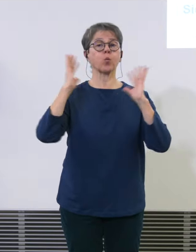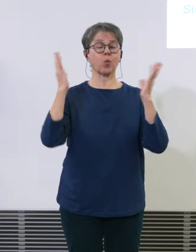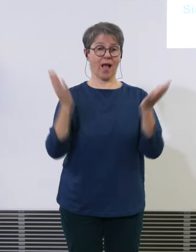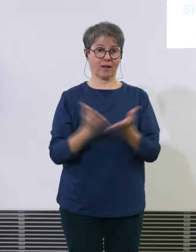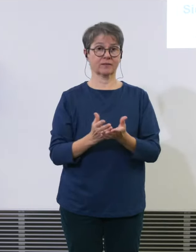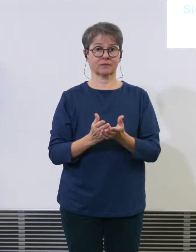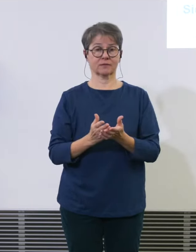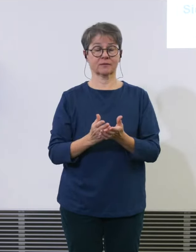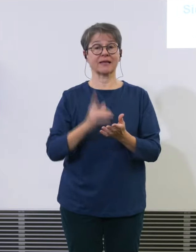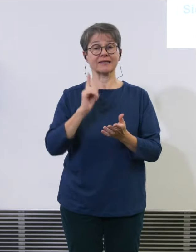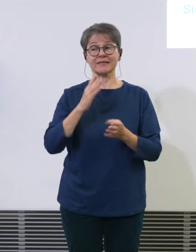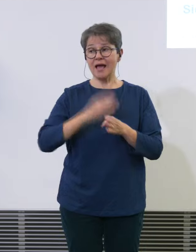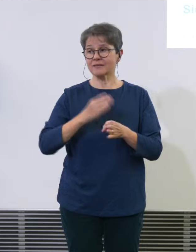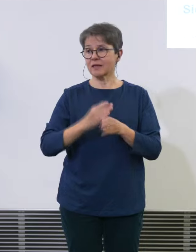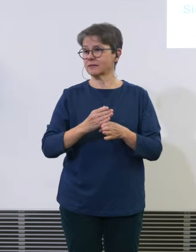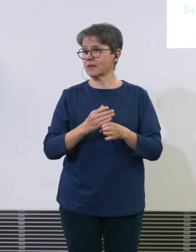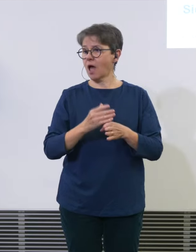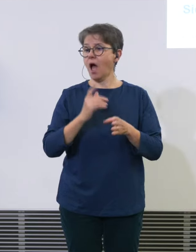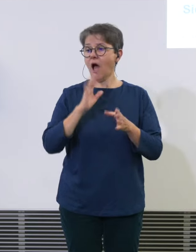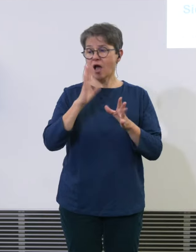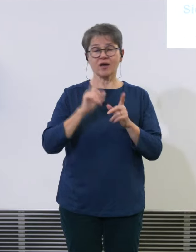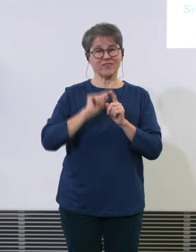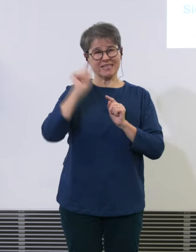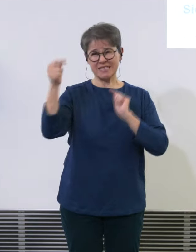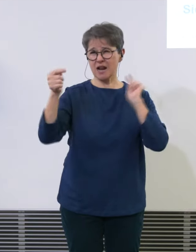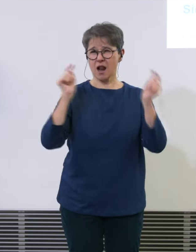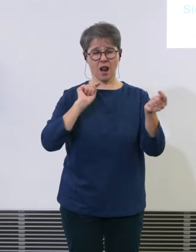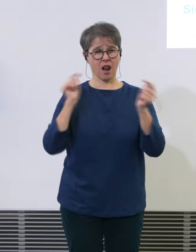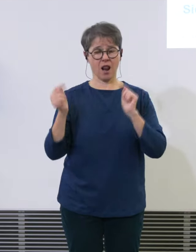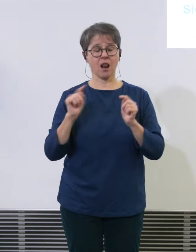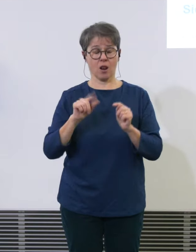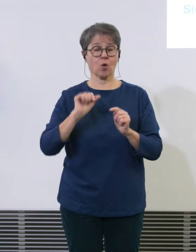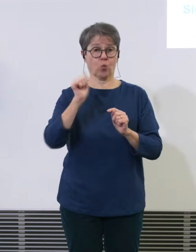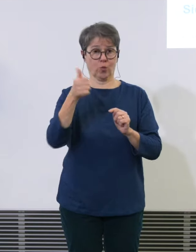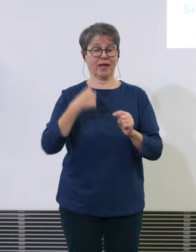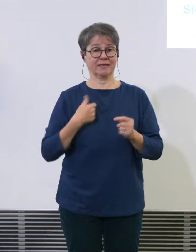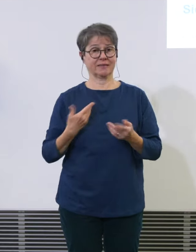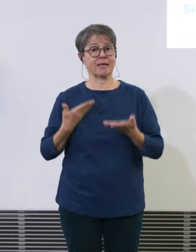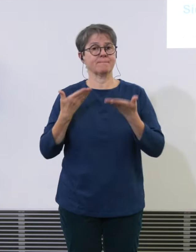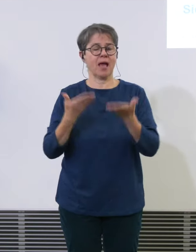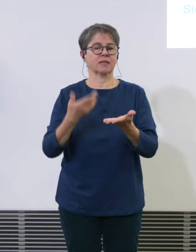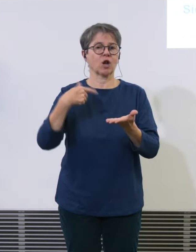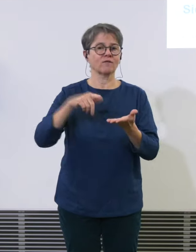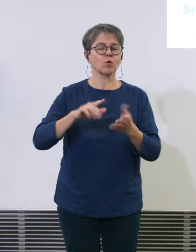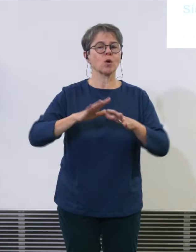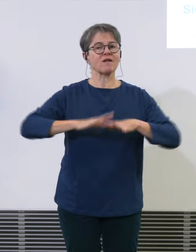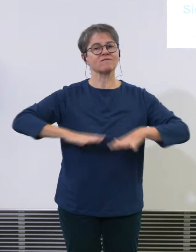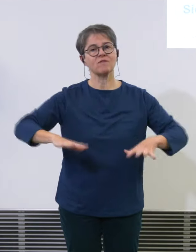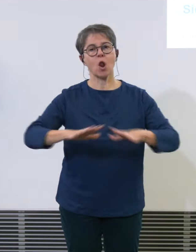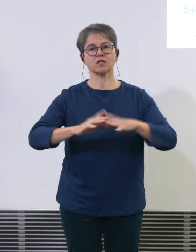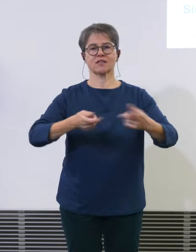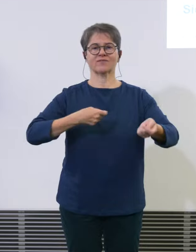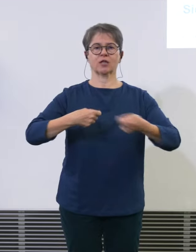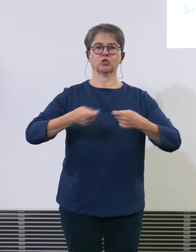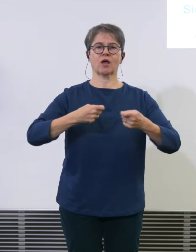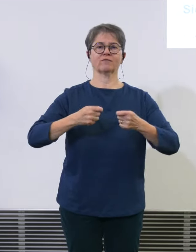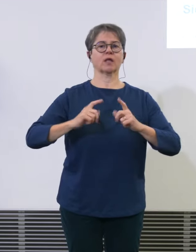täglich und leisten damit einen wichtigen Beitrag für die Volkswirtschaft Tourismus Fracht Wirtschaft